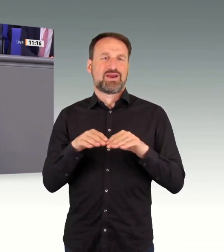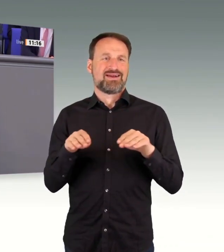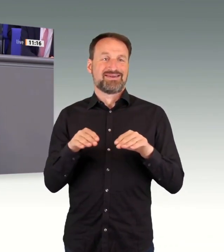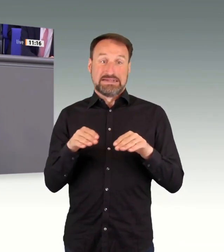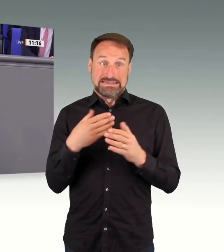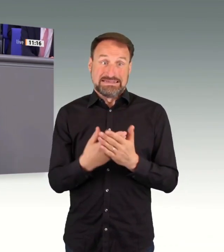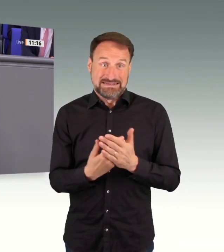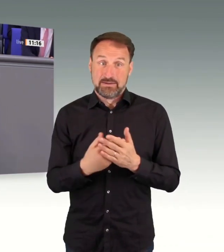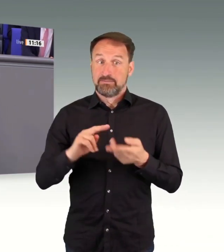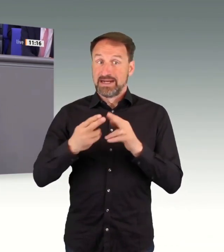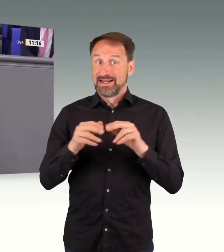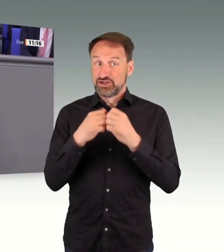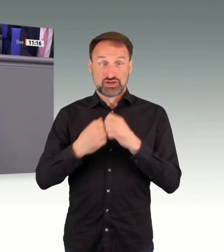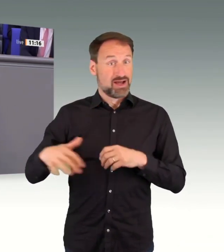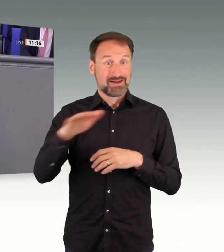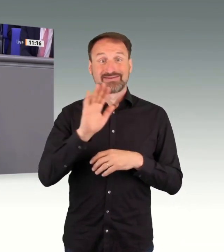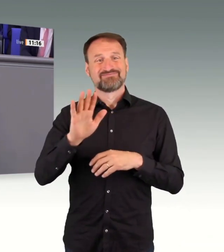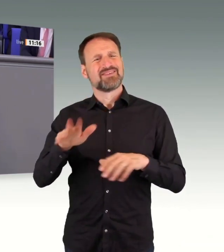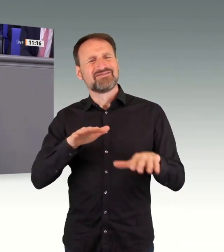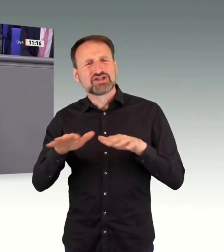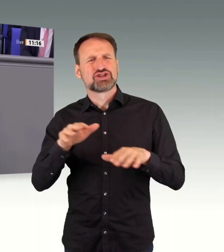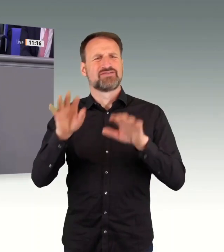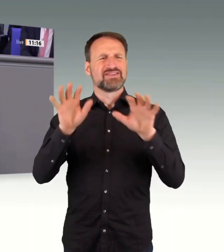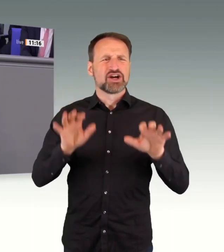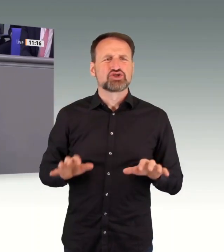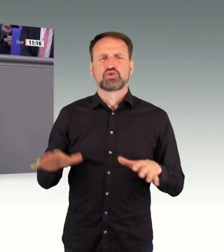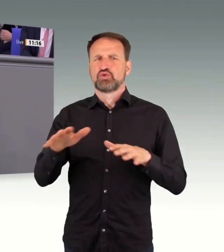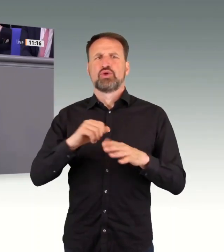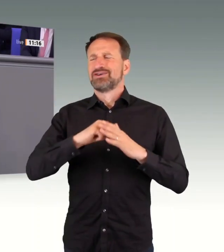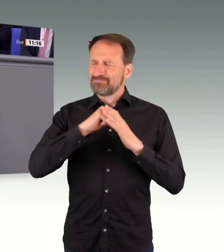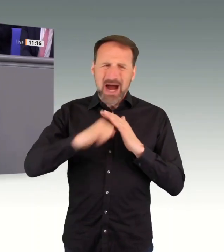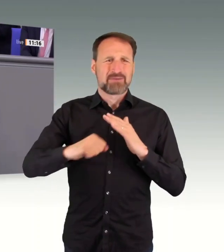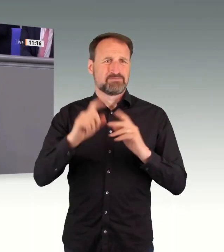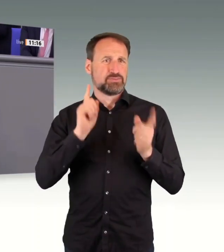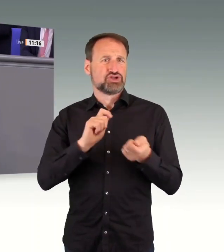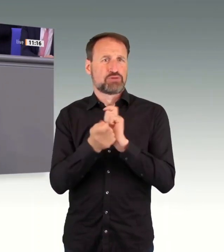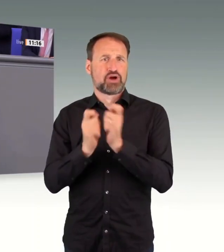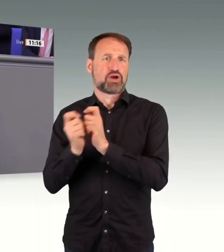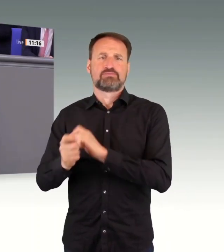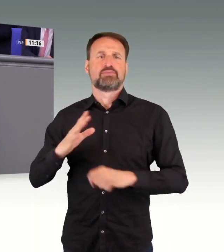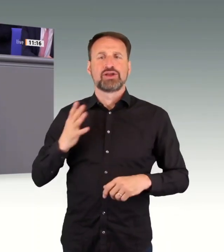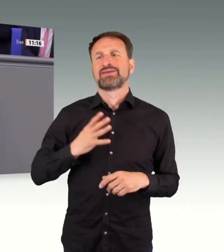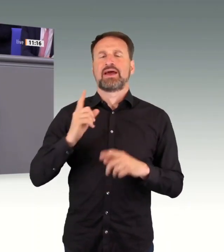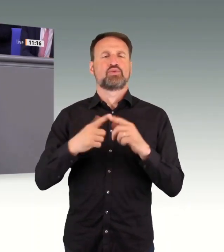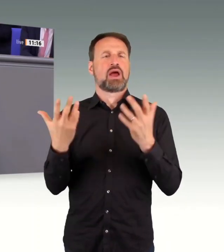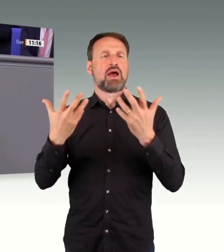Vorschläge auf dem Tisch. Ich bitte Sie alle um Unterstützung für unsere Forderungen für eine gute Zukunft unseres Landes.